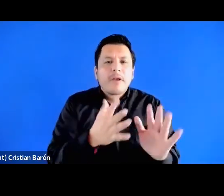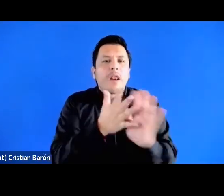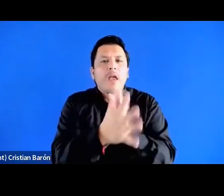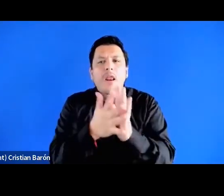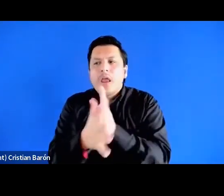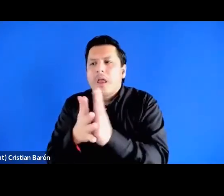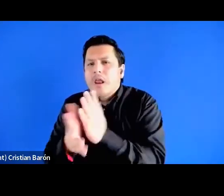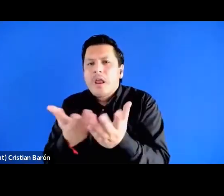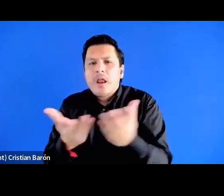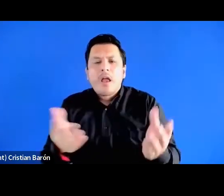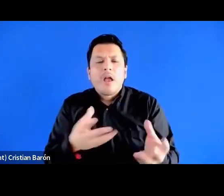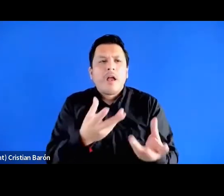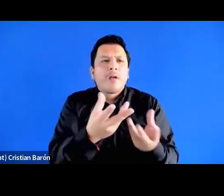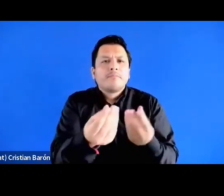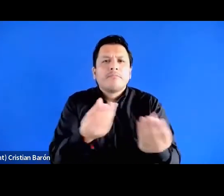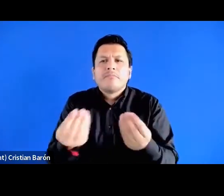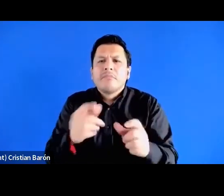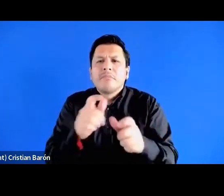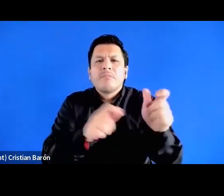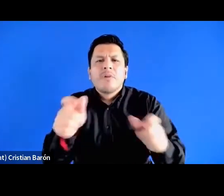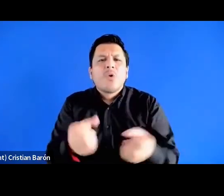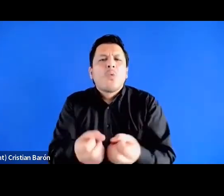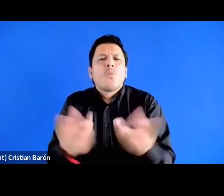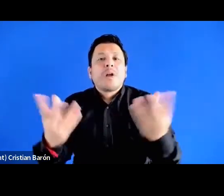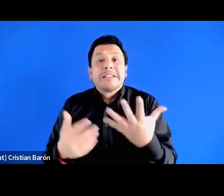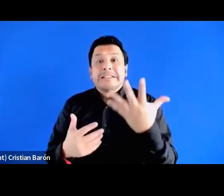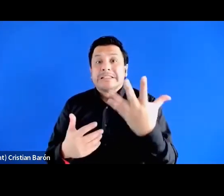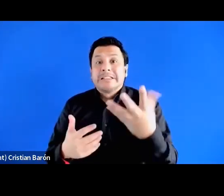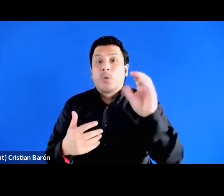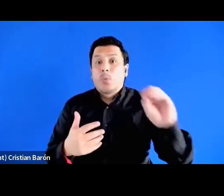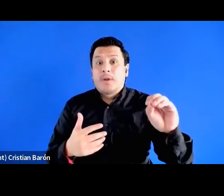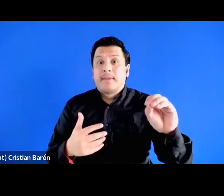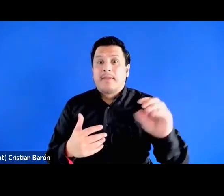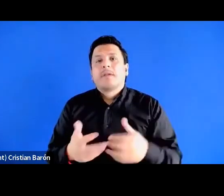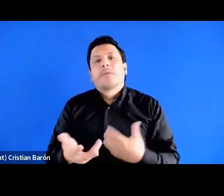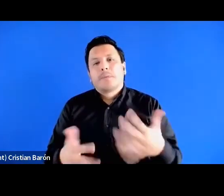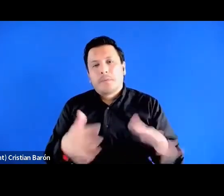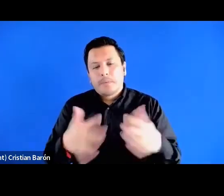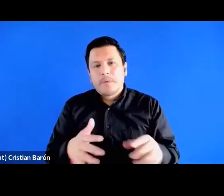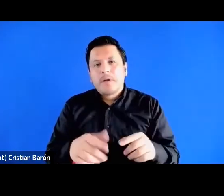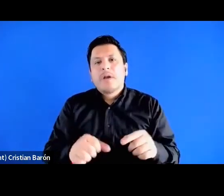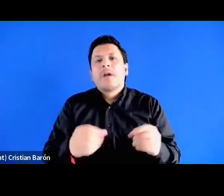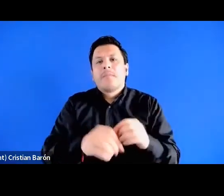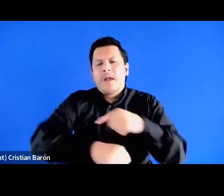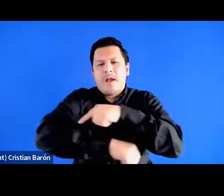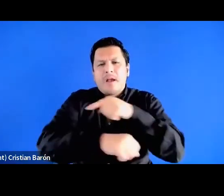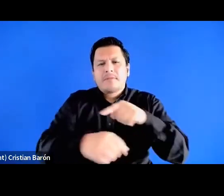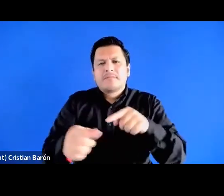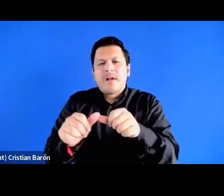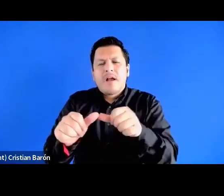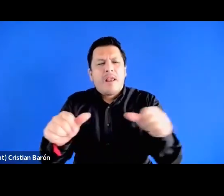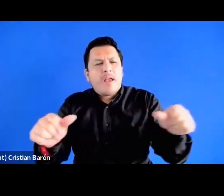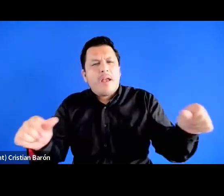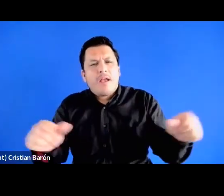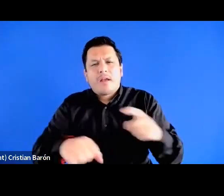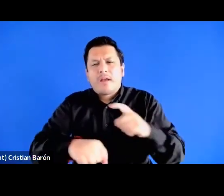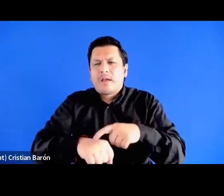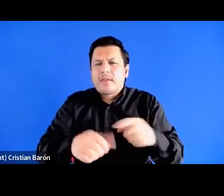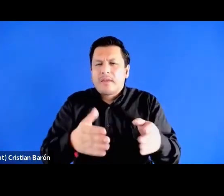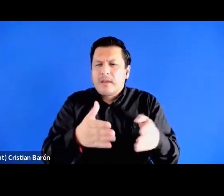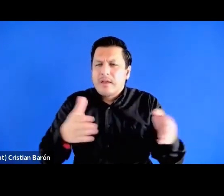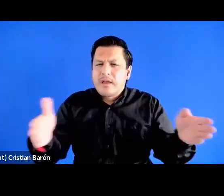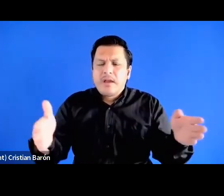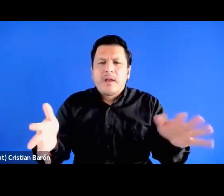50 relatos y logró dar cuenta de una larga temporalidad mostrando una amplia